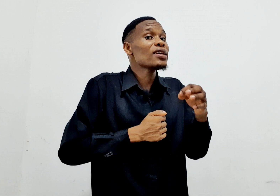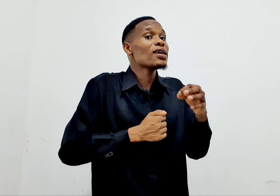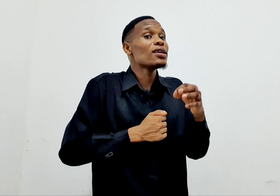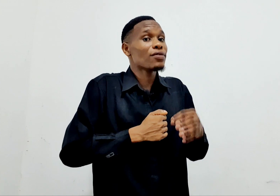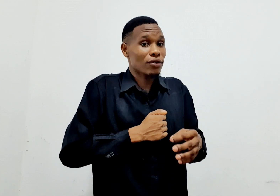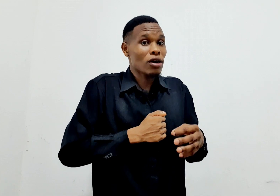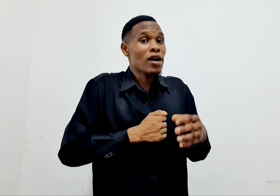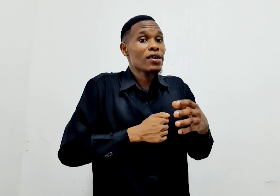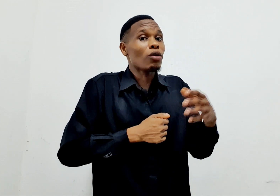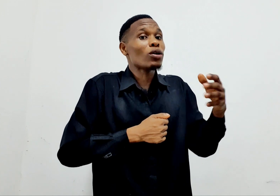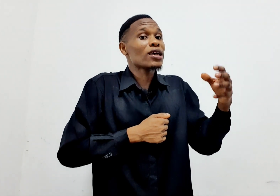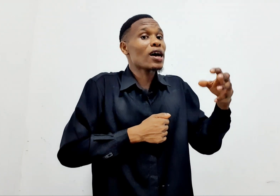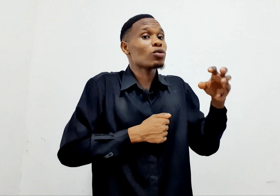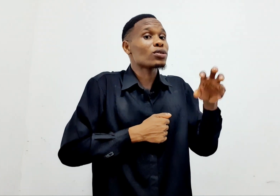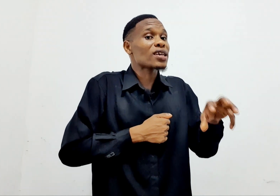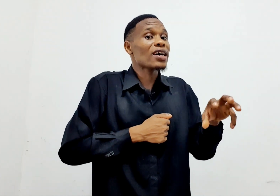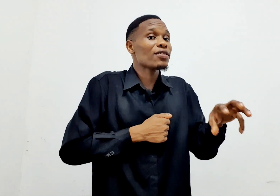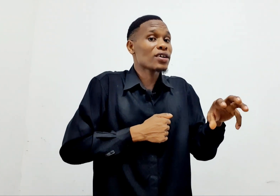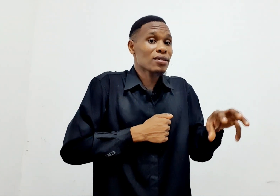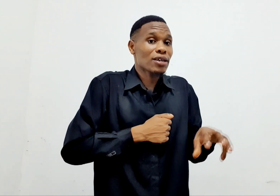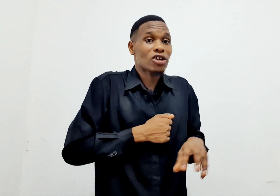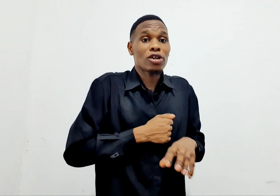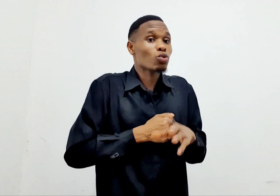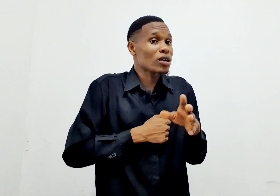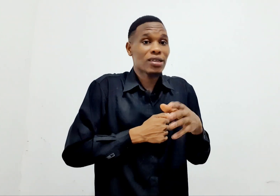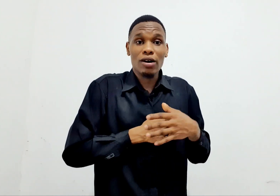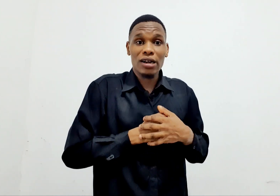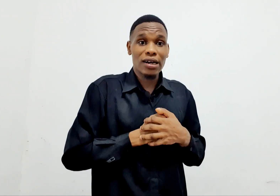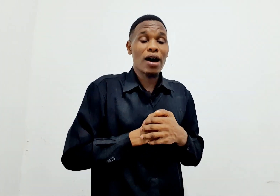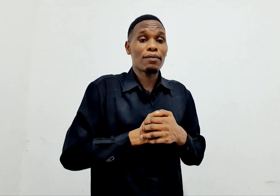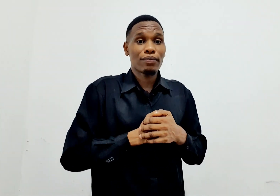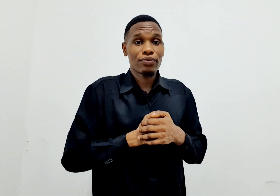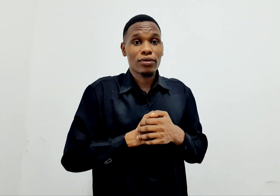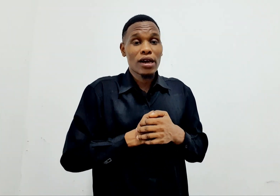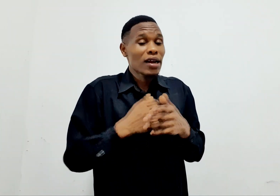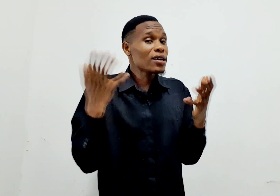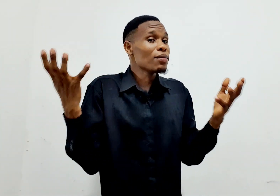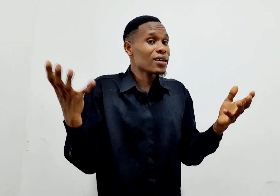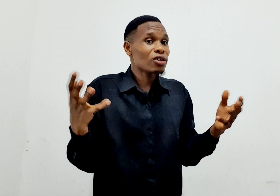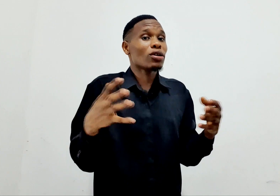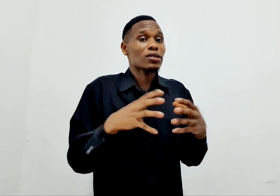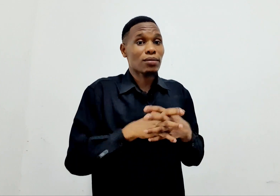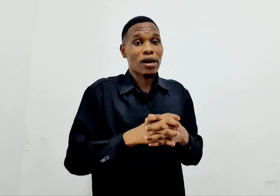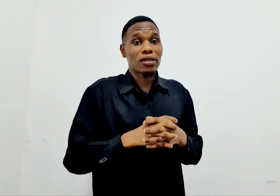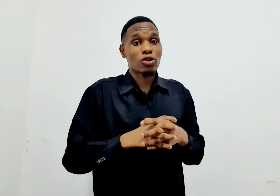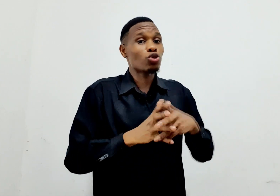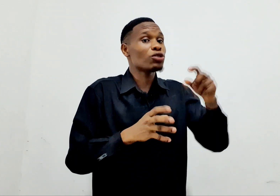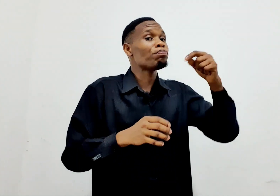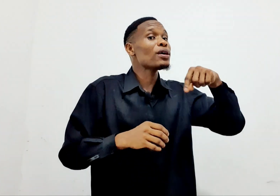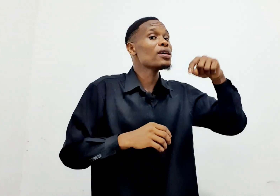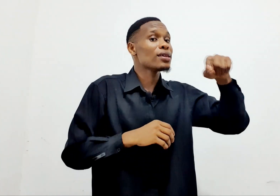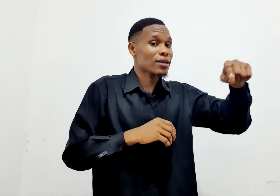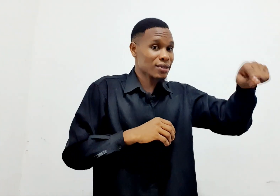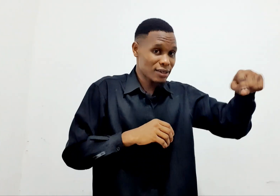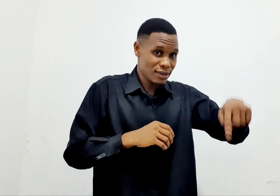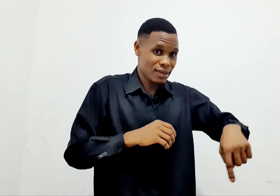ine level. Ya kwa tayari kusacrifice maisha yetu kwa ajile ya manadama. Lakini mandika wanasema haje. Tujipende sisi.